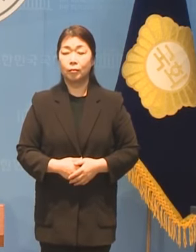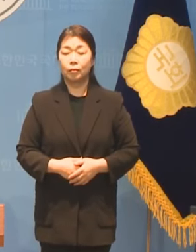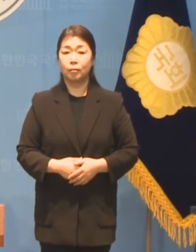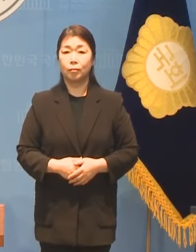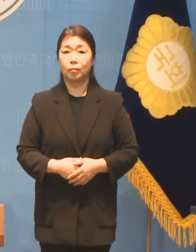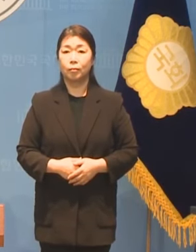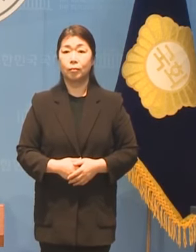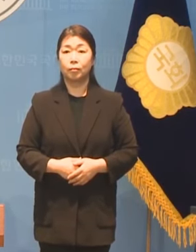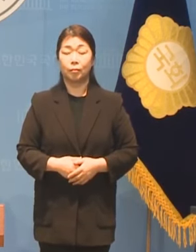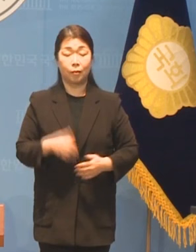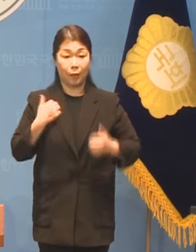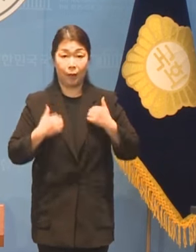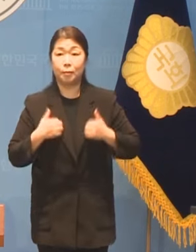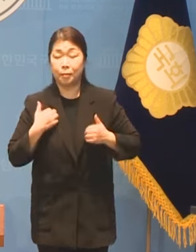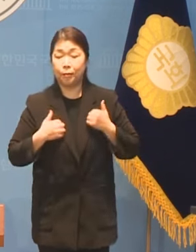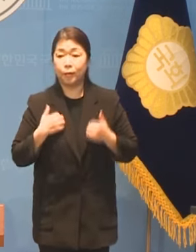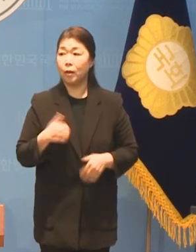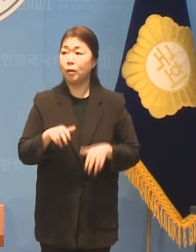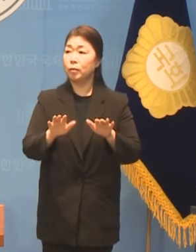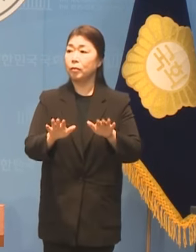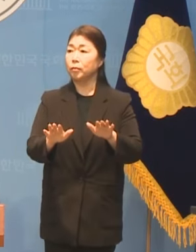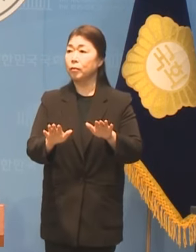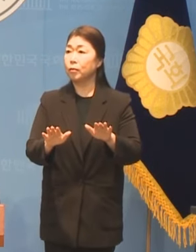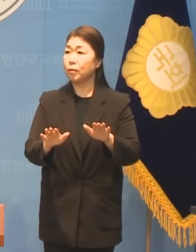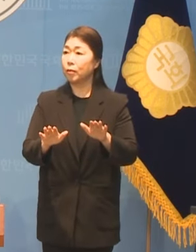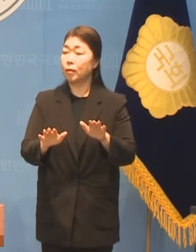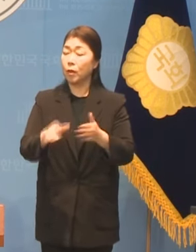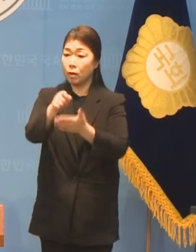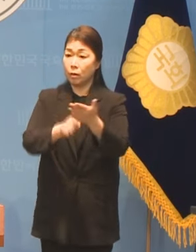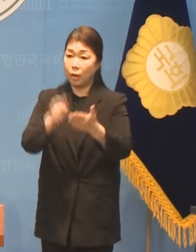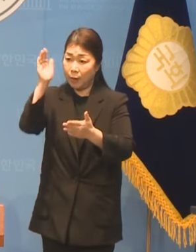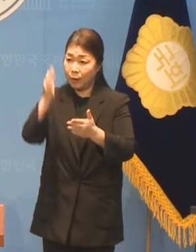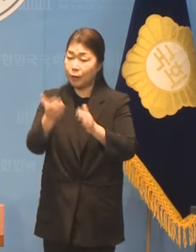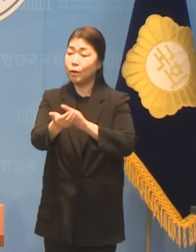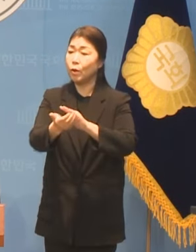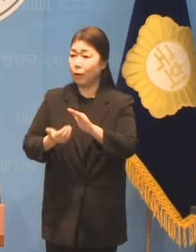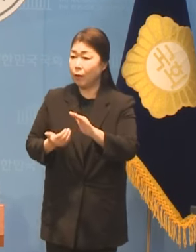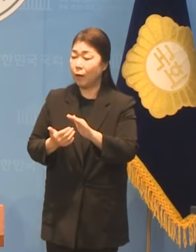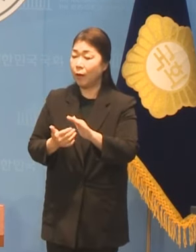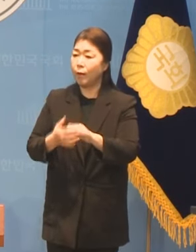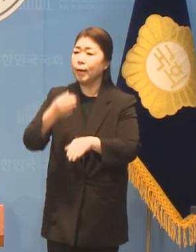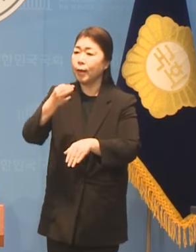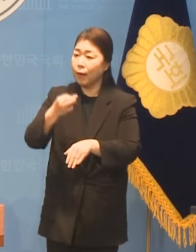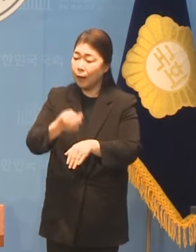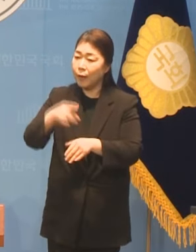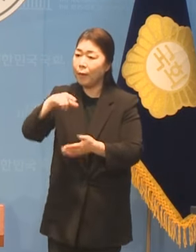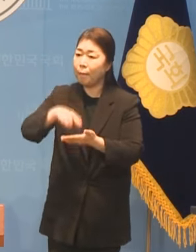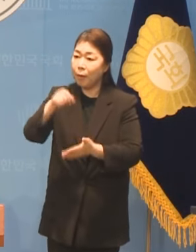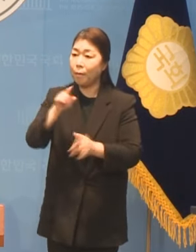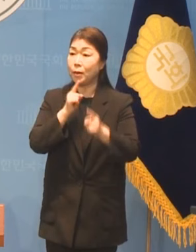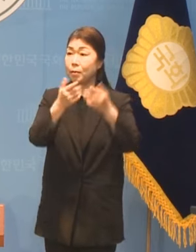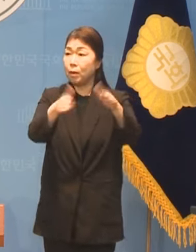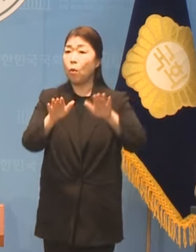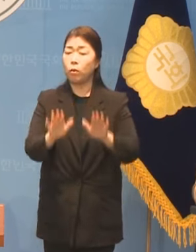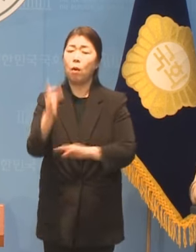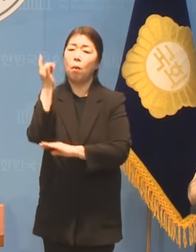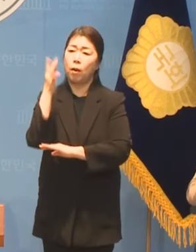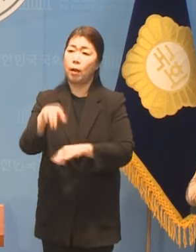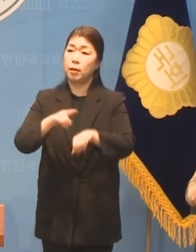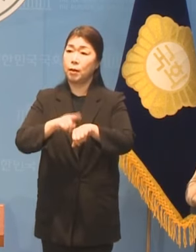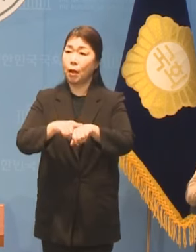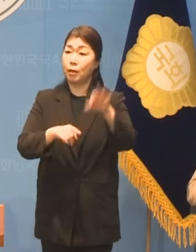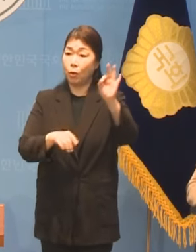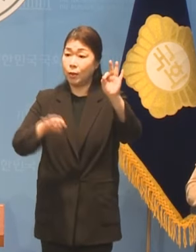반갑습니다 먼저 기자회견 시작 전에 간단하게 말씀을 좀 드리겠습니다 오늘 원래 10시